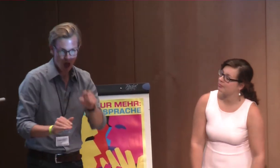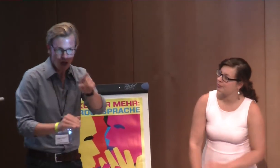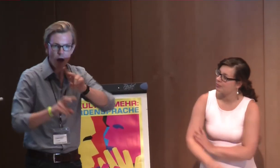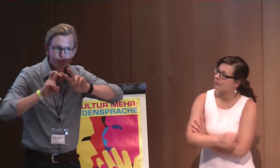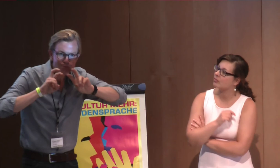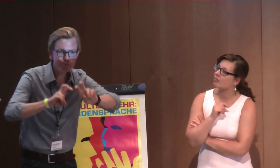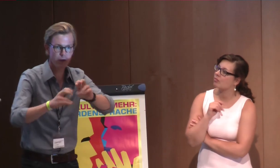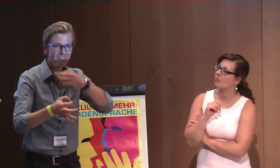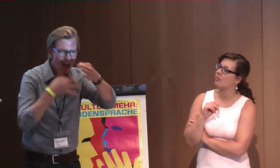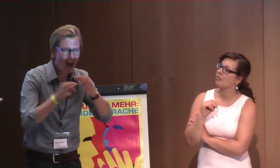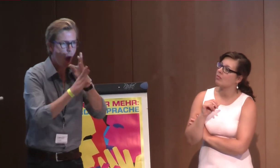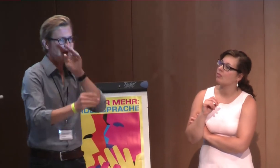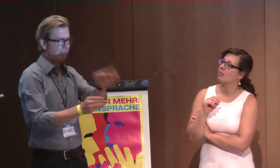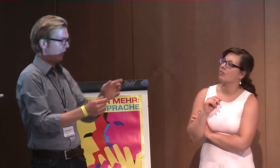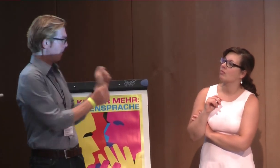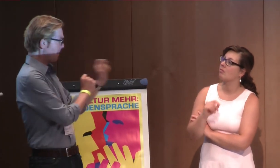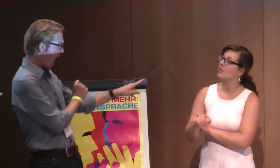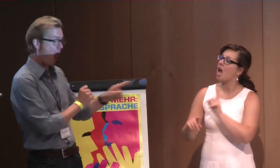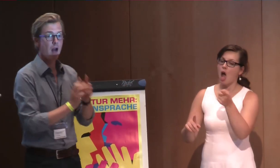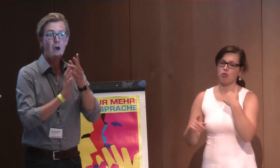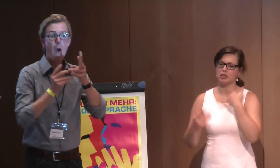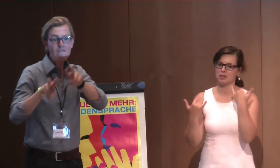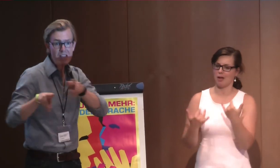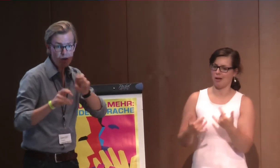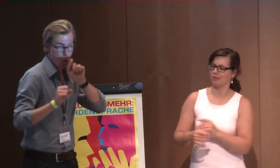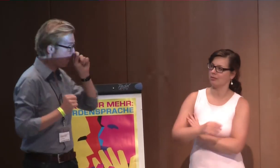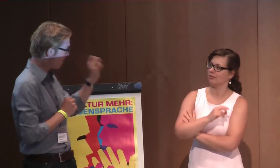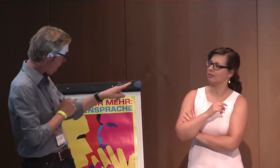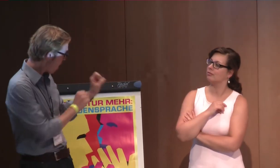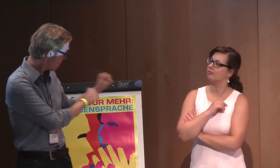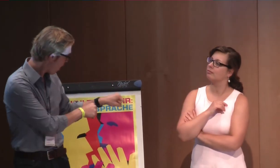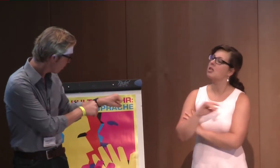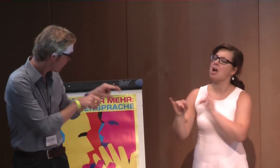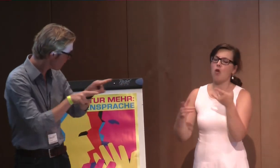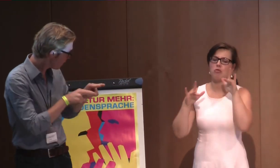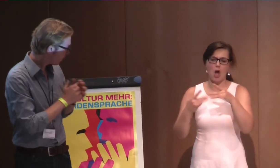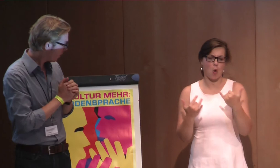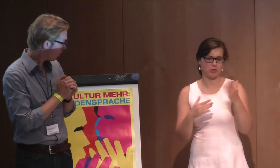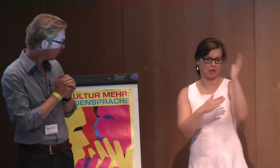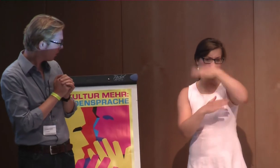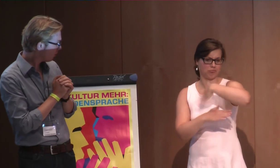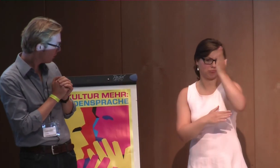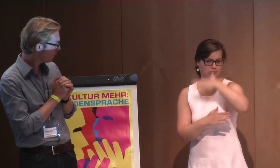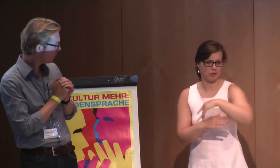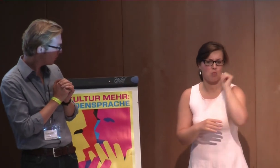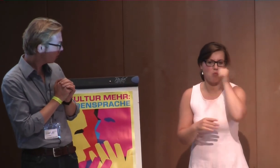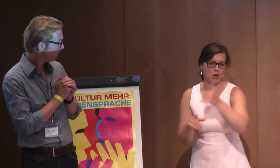sich im Verlauf der Veranstaltung entwickelt haben, dann wirklich auch dieses Angebot wahrnehmen, Kontakt aufnehmen und mailen. Ich bin auch heute noch